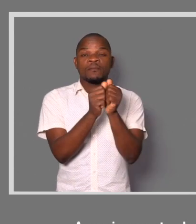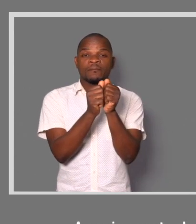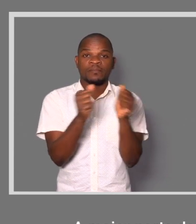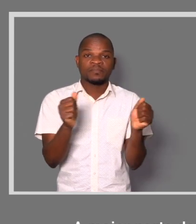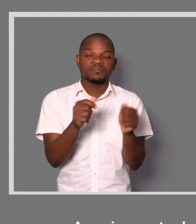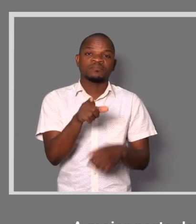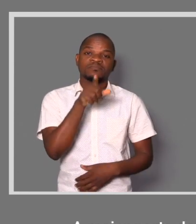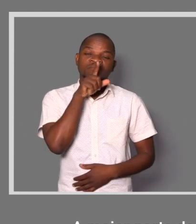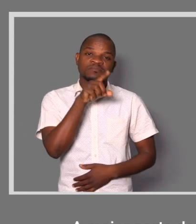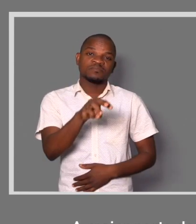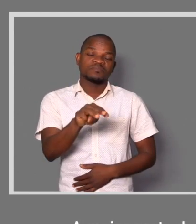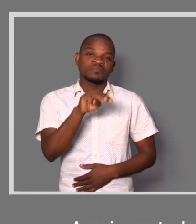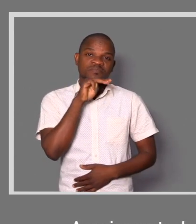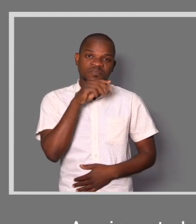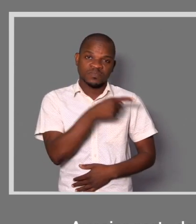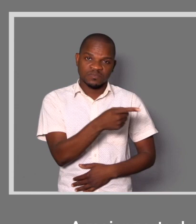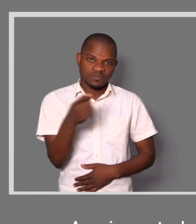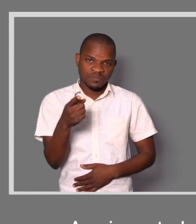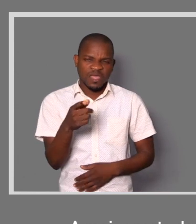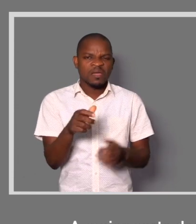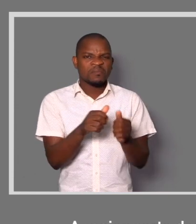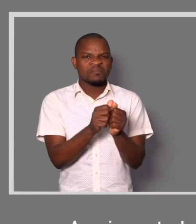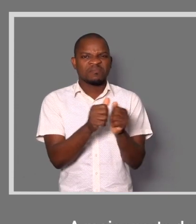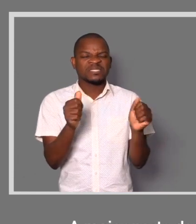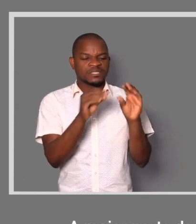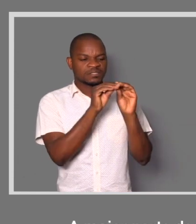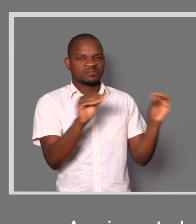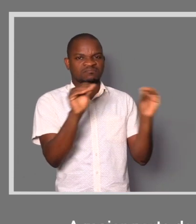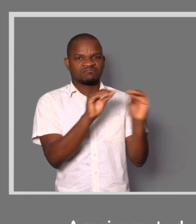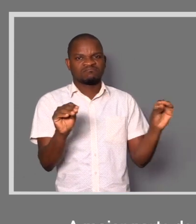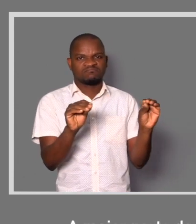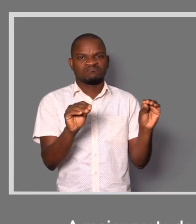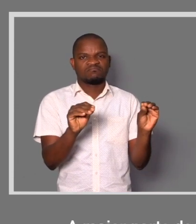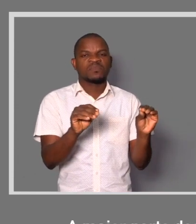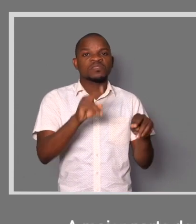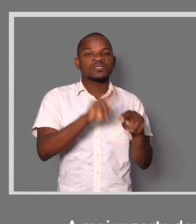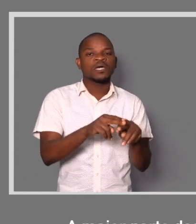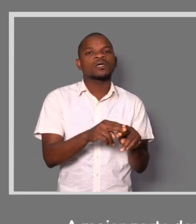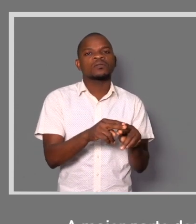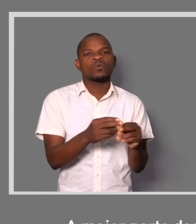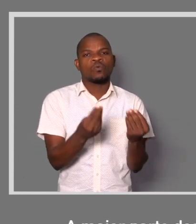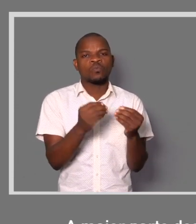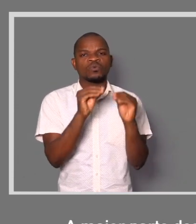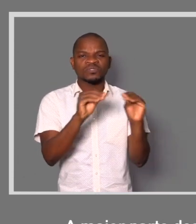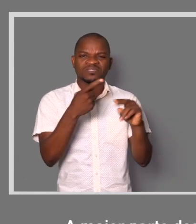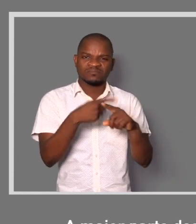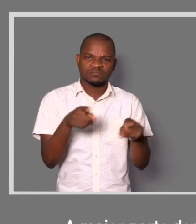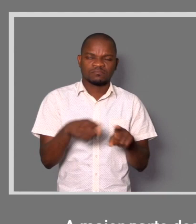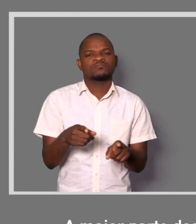dos pais ou dos encarregados de educação nunca tiveram de ensinar uma criança a sentar. Podem apoiar.